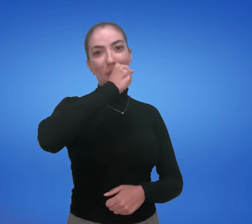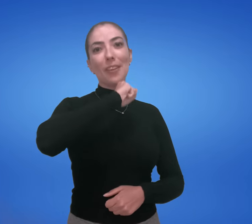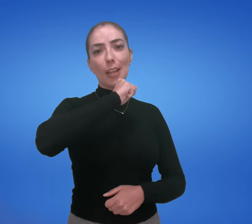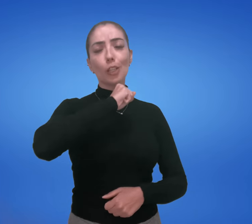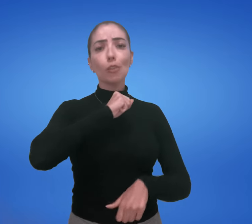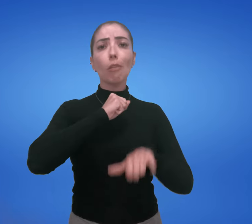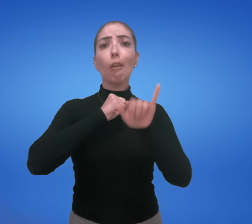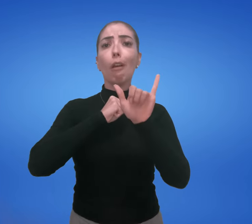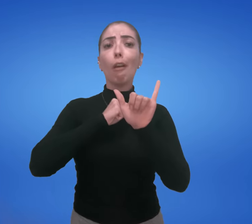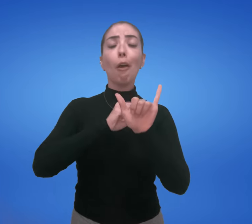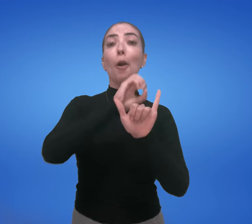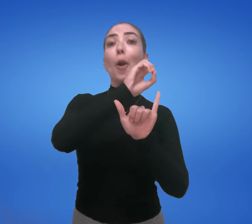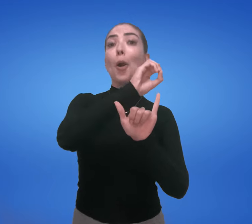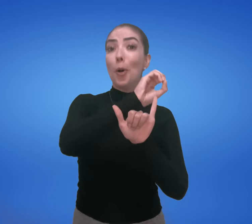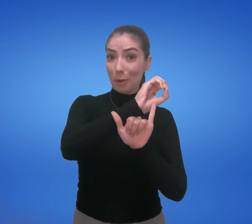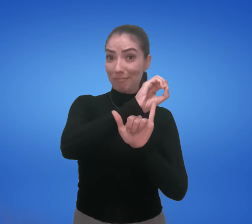Sorvete é o objeto.